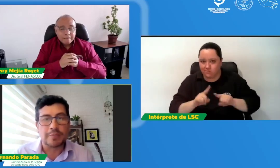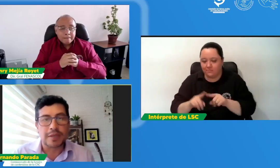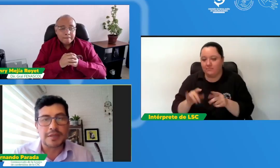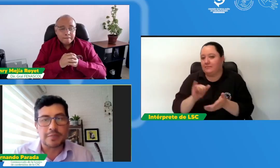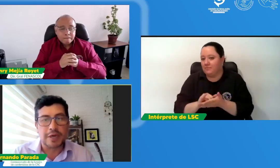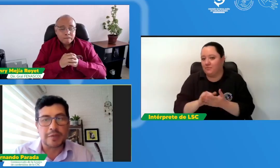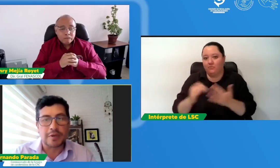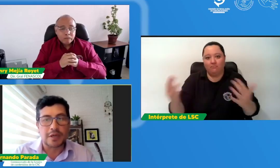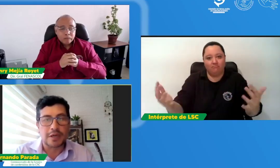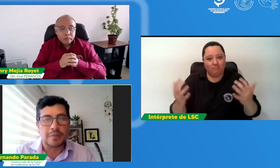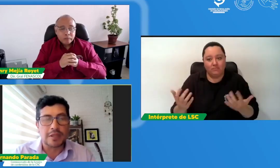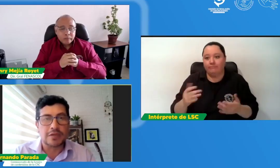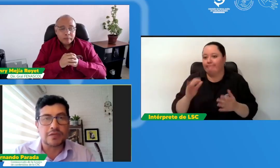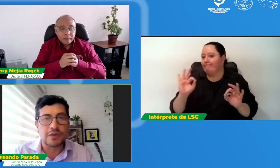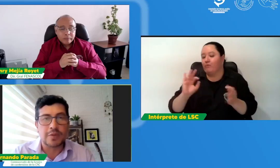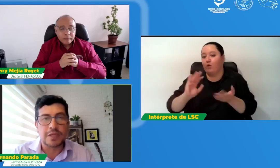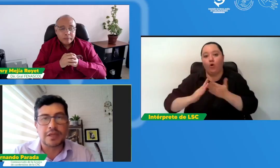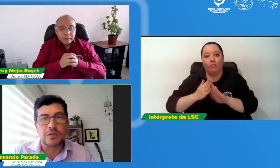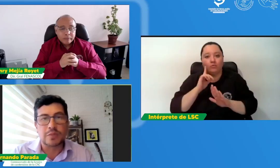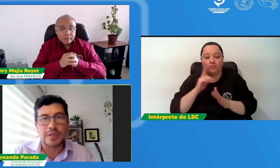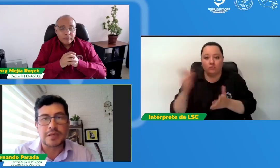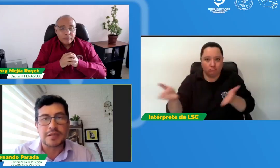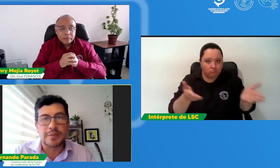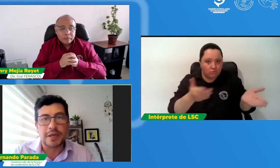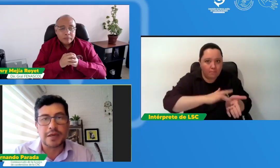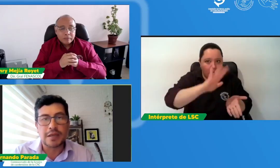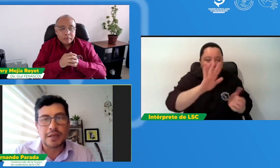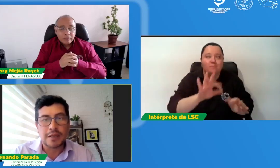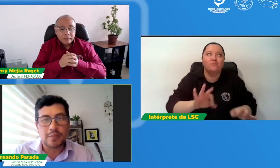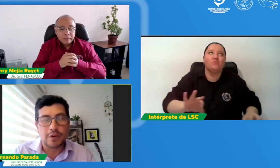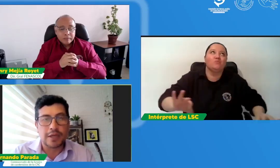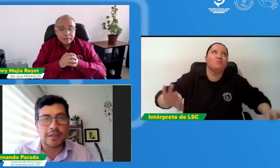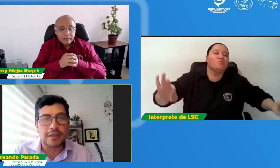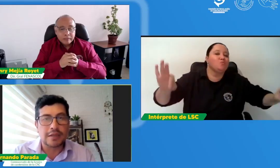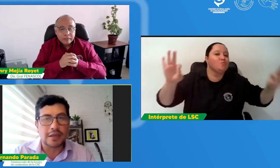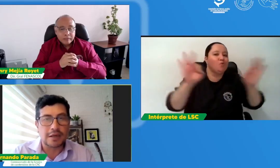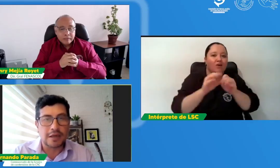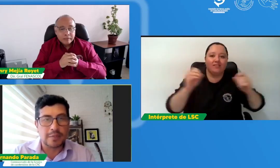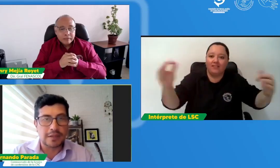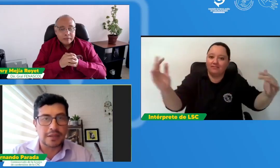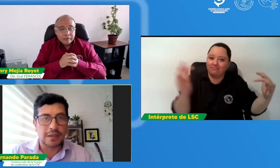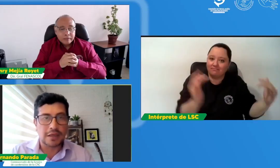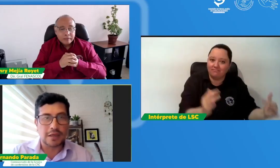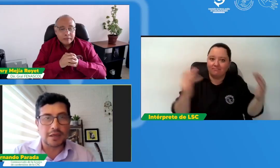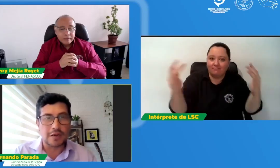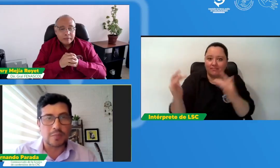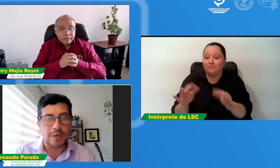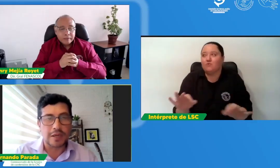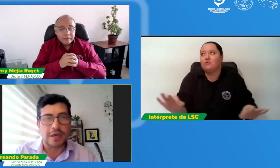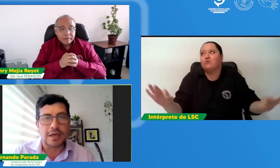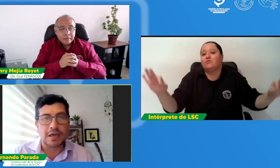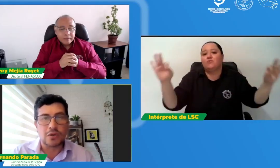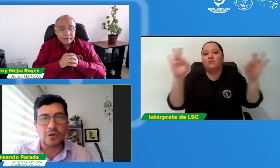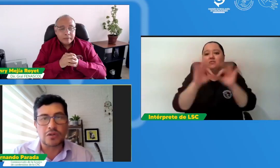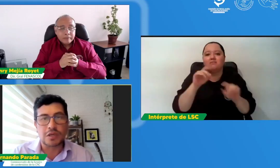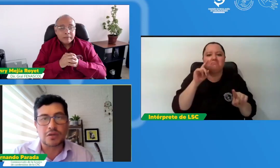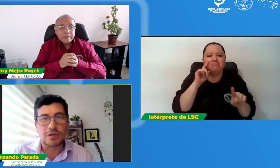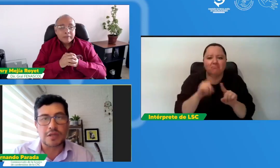participar porque realmente es fundamental su presencia para poder entender realmente la complejidad de cada uno de los actores que